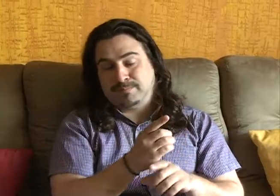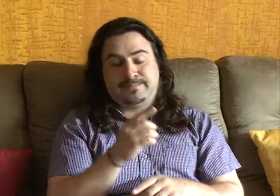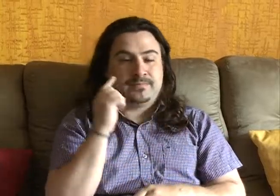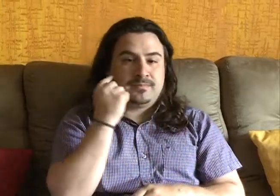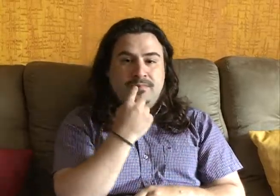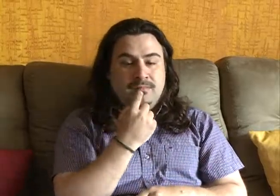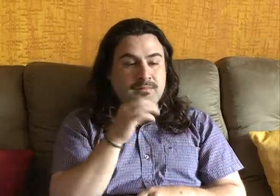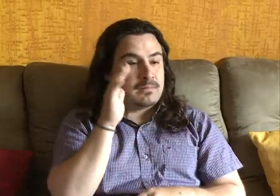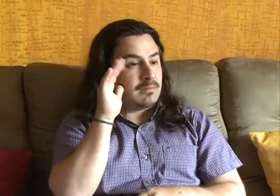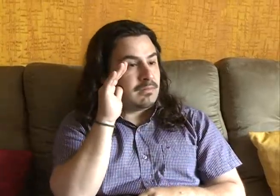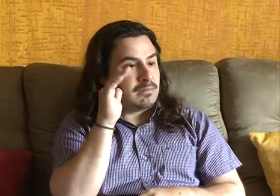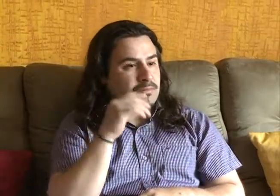passarelas.